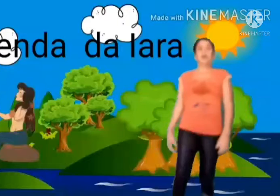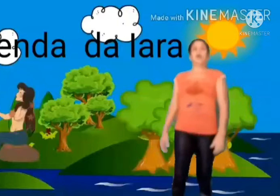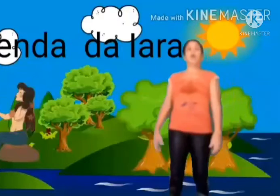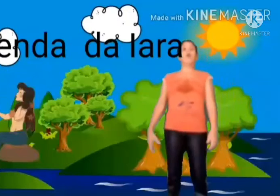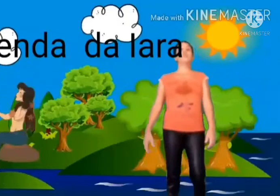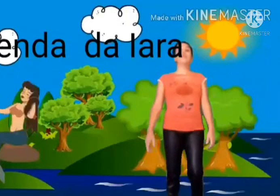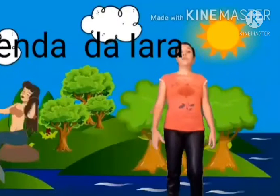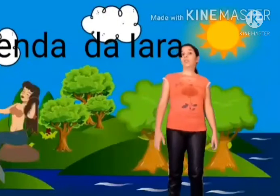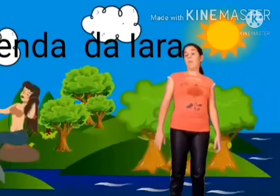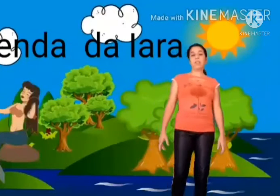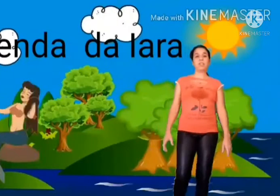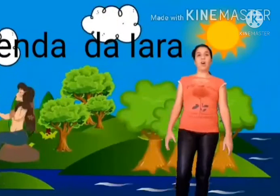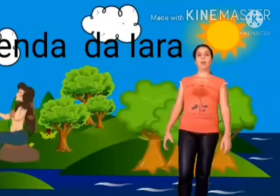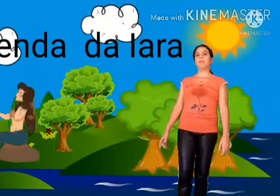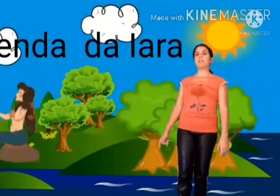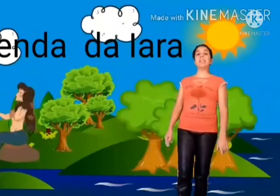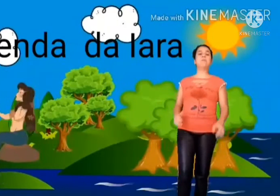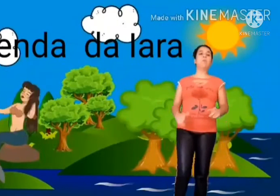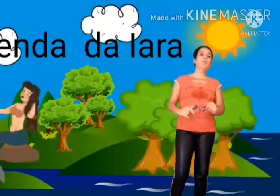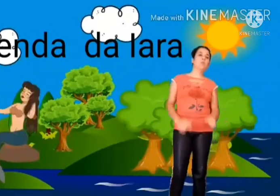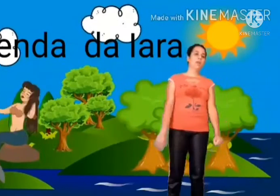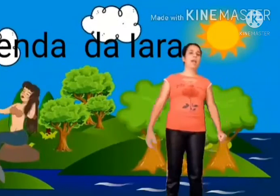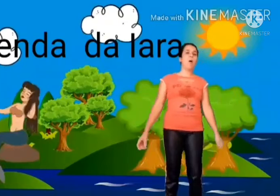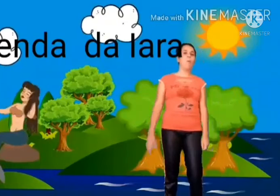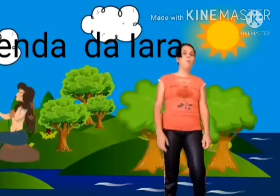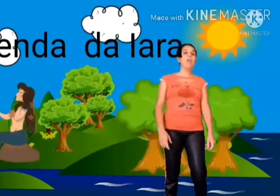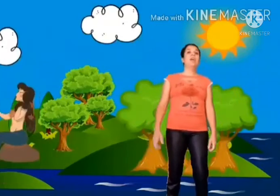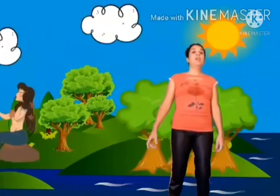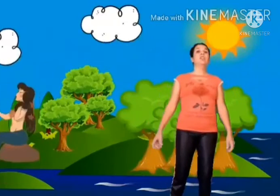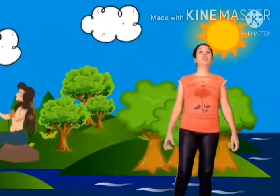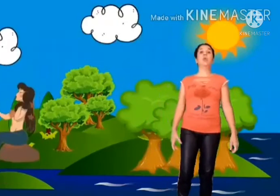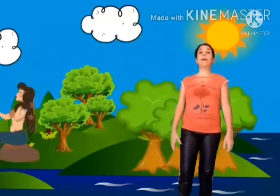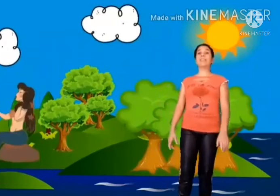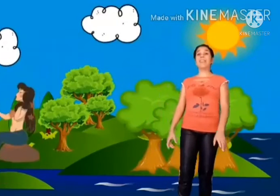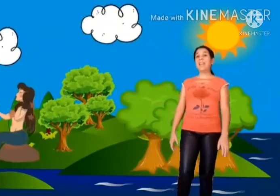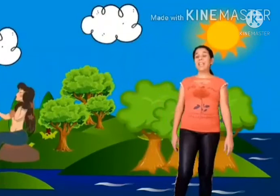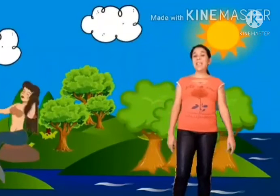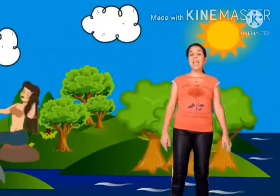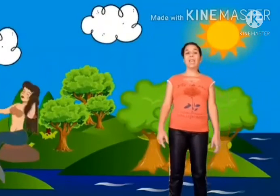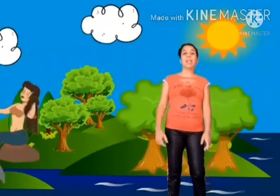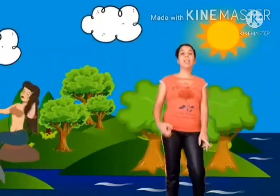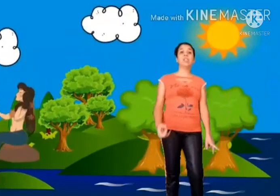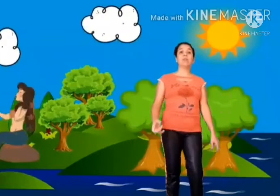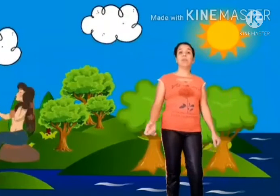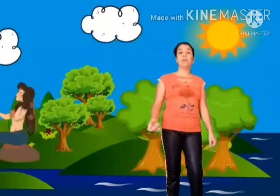Hoje eu vou contar uma história para vocês muito legal de uma sereia. Quem já viu